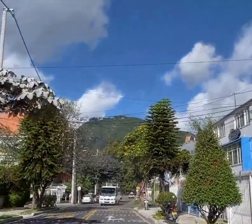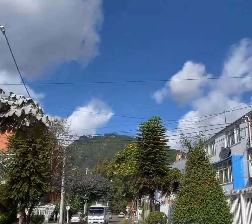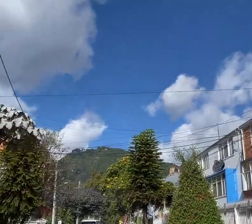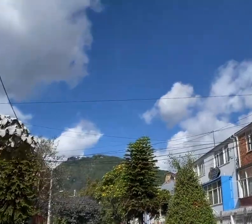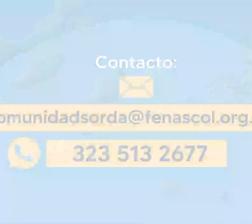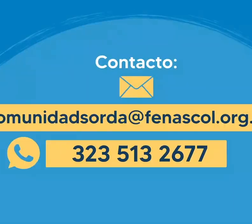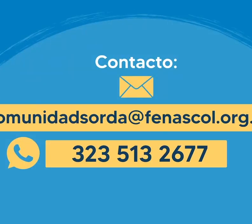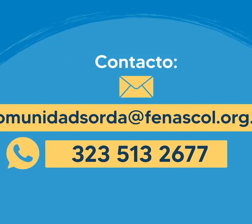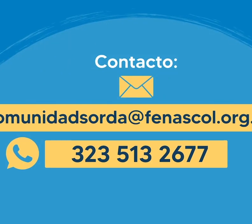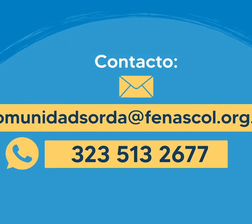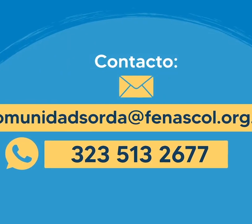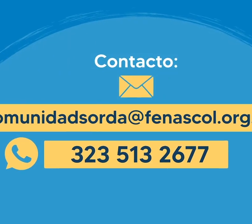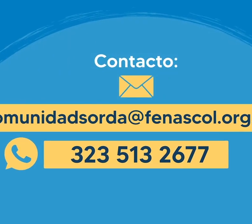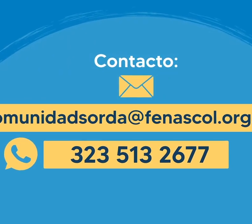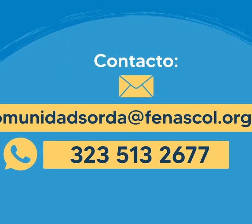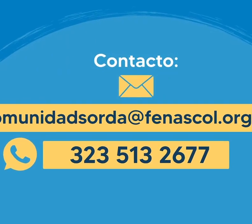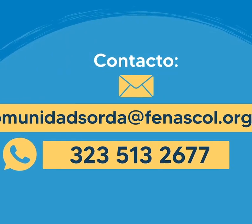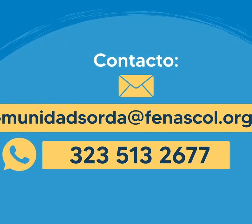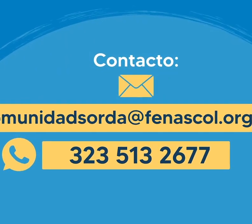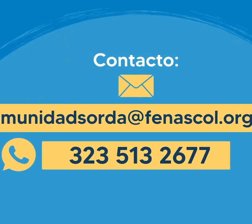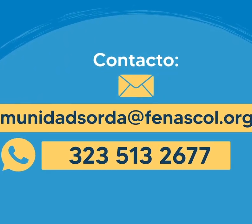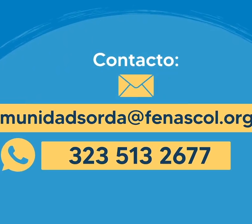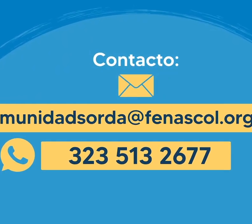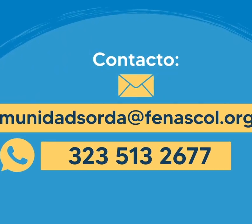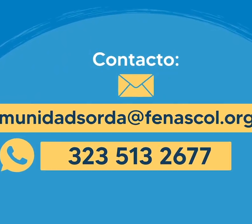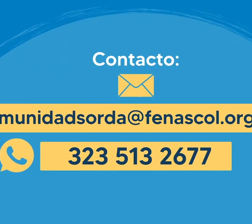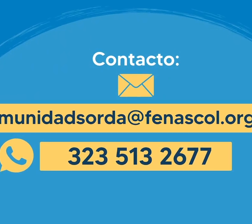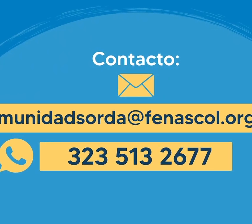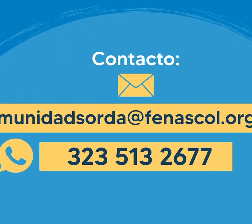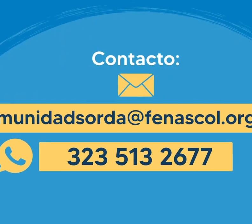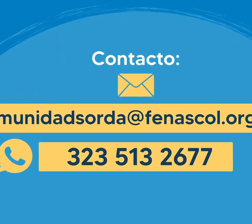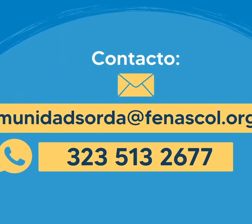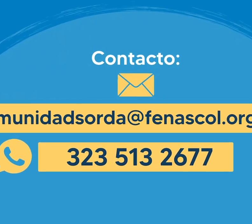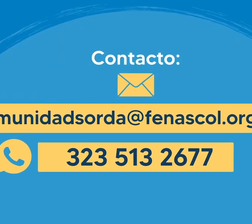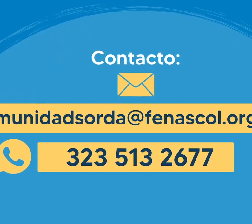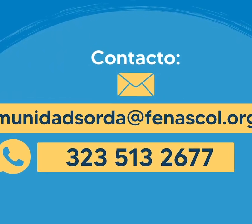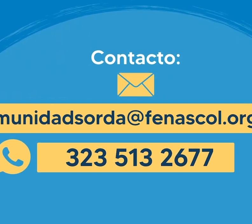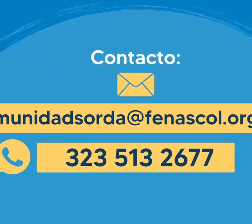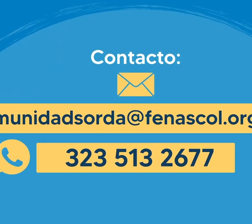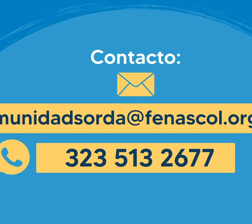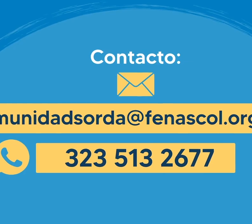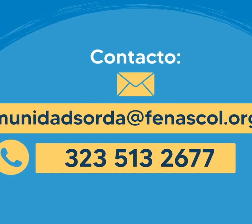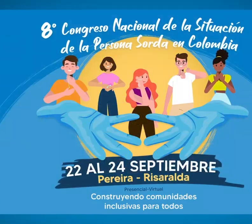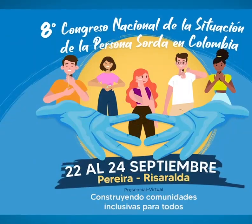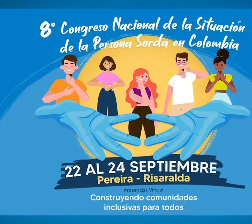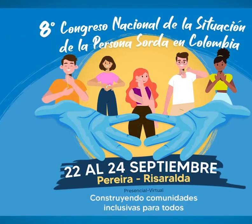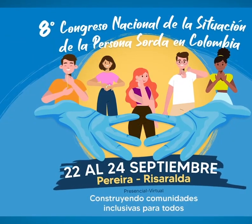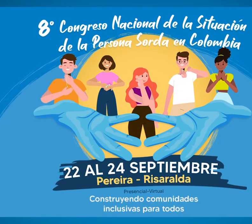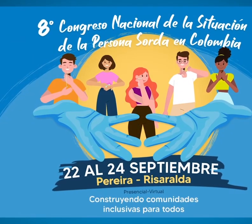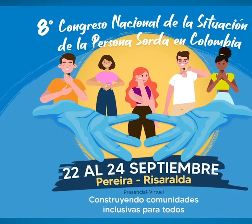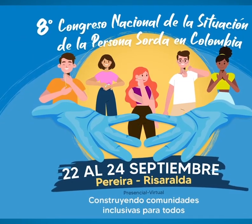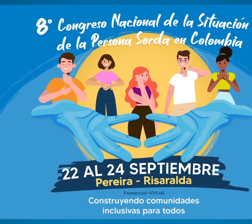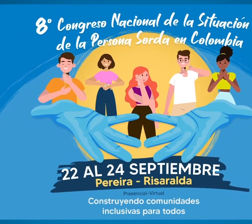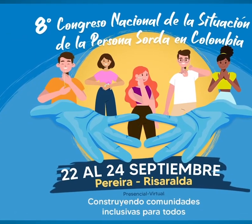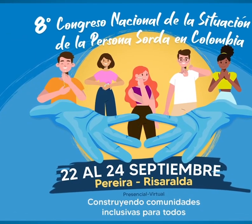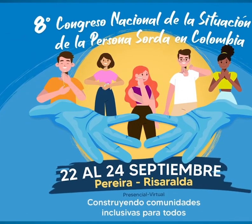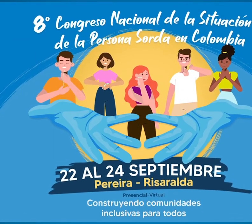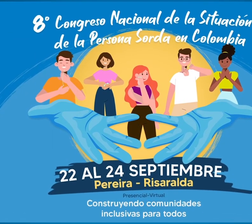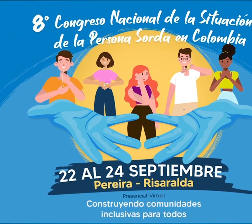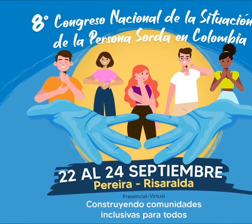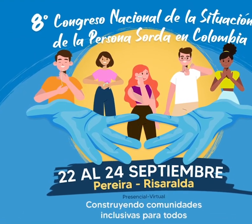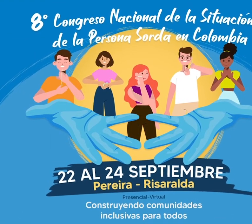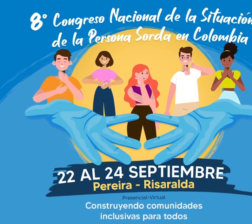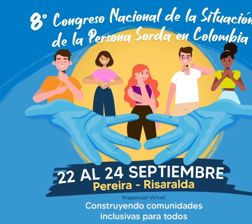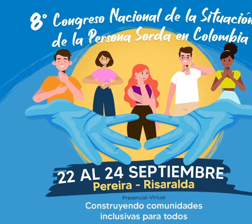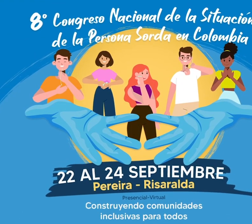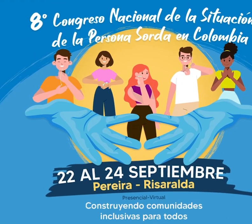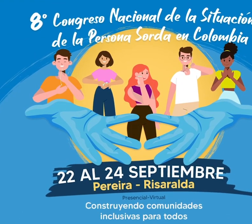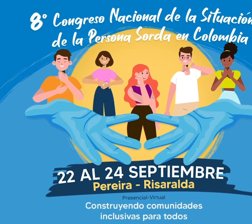escríbenos